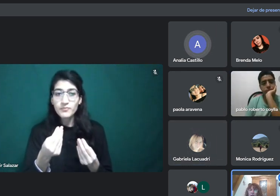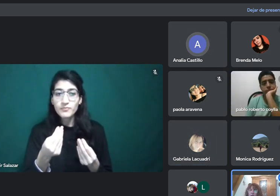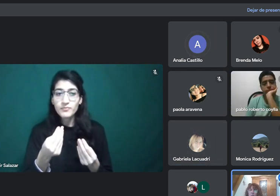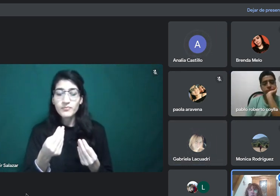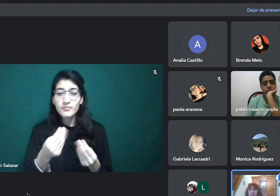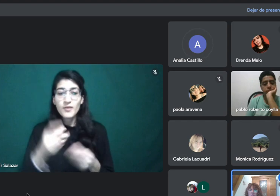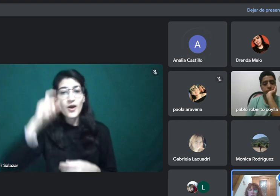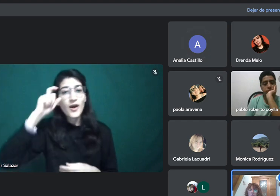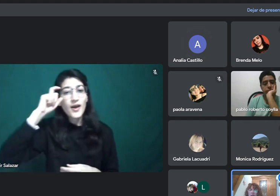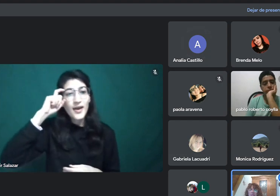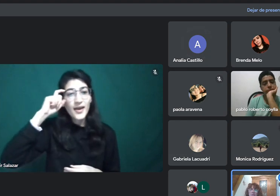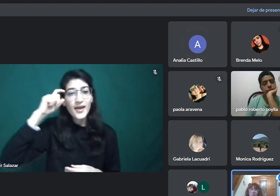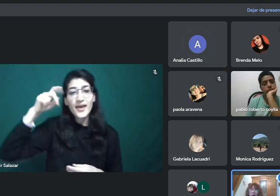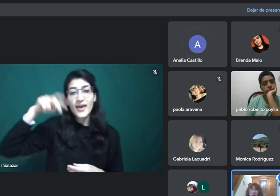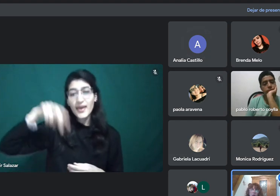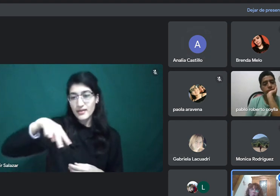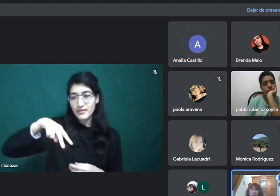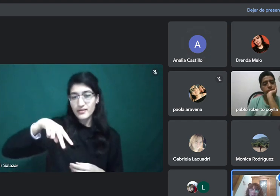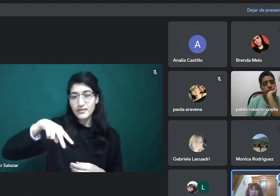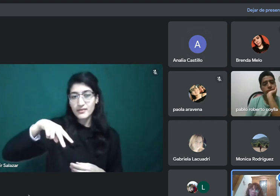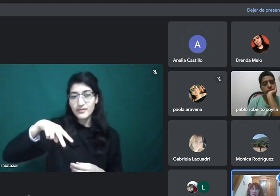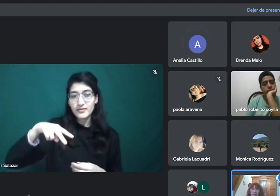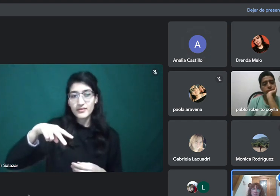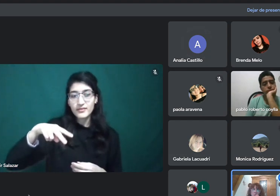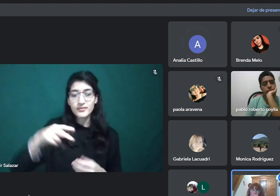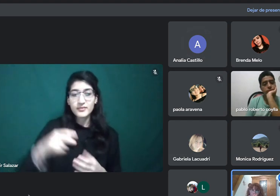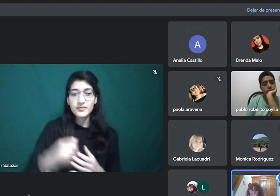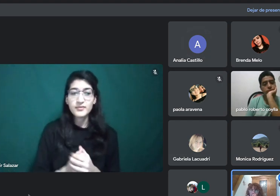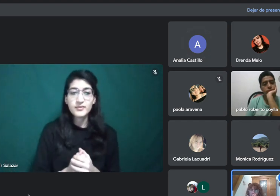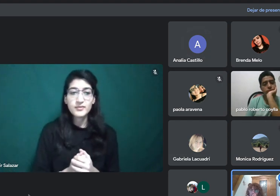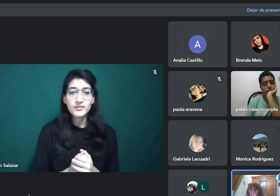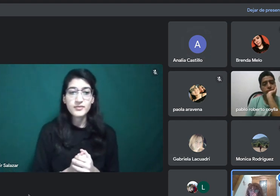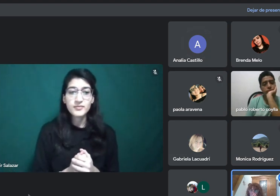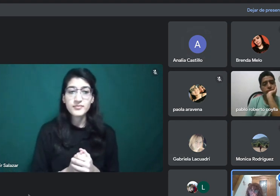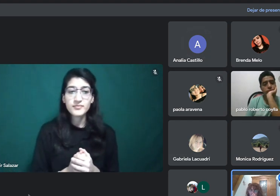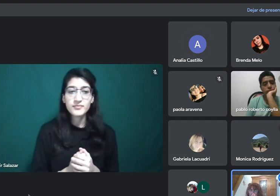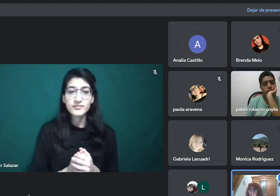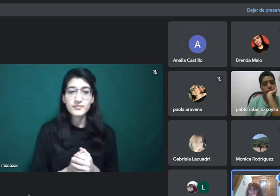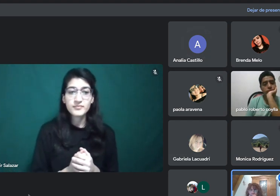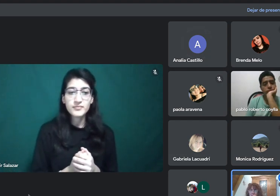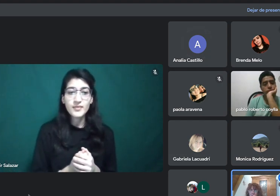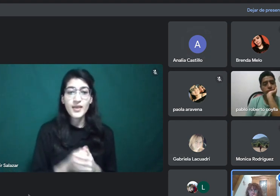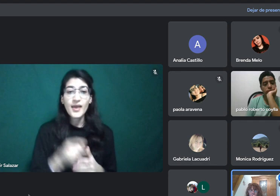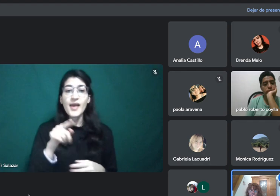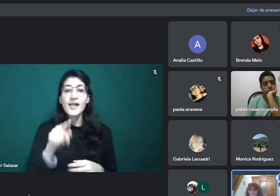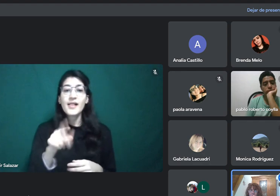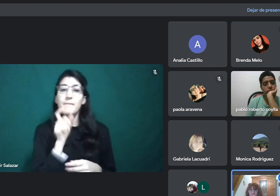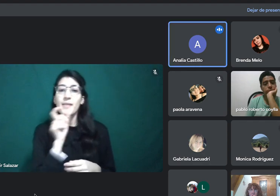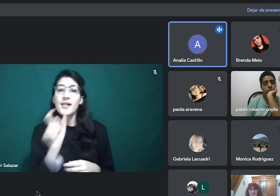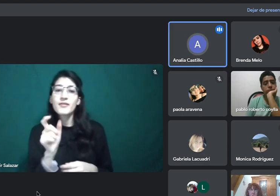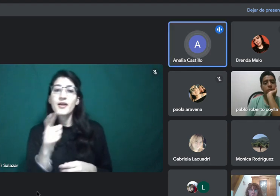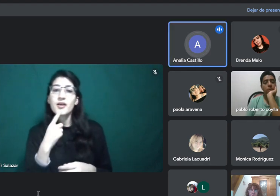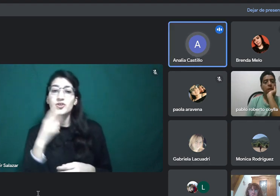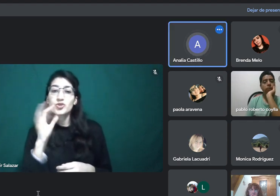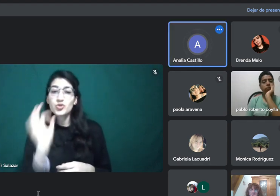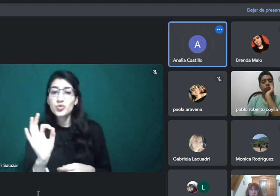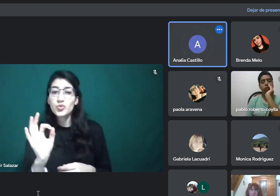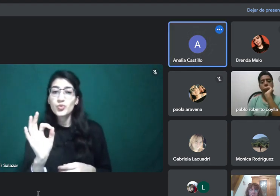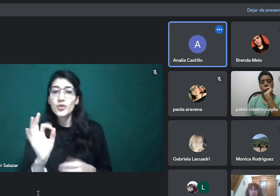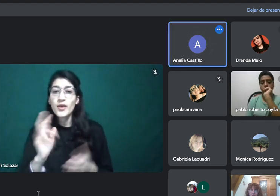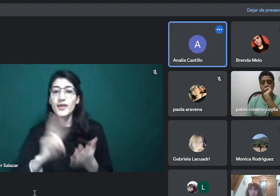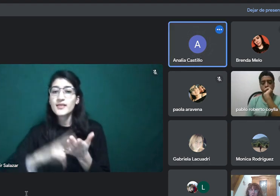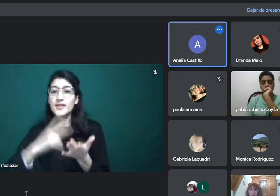¿Cómo traducimos ahí, to? Recuerden que to tiene varias traducciones. ¿Y varios cursos?